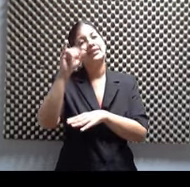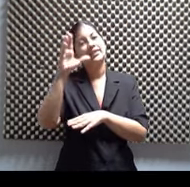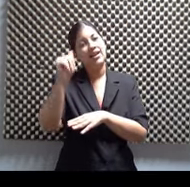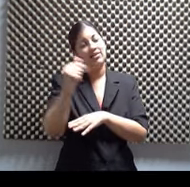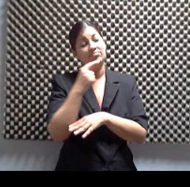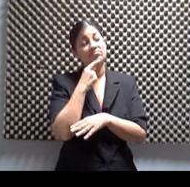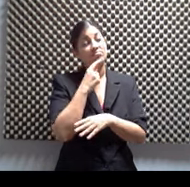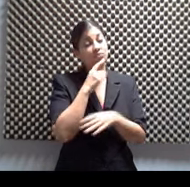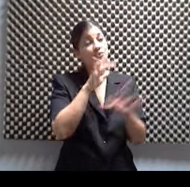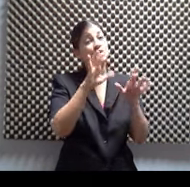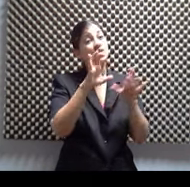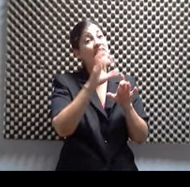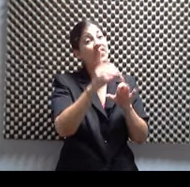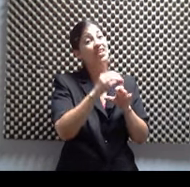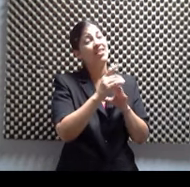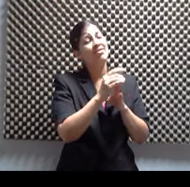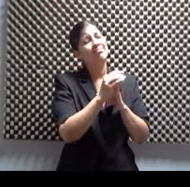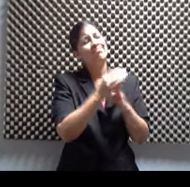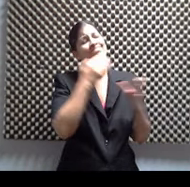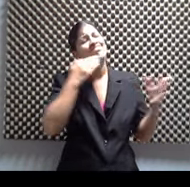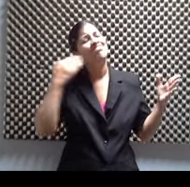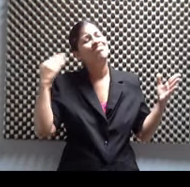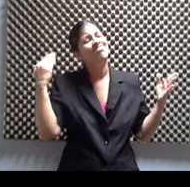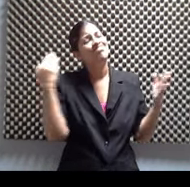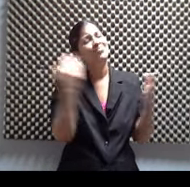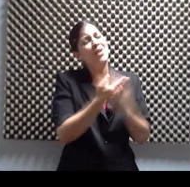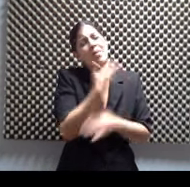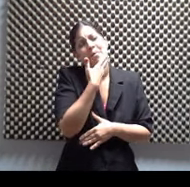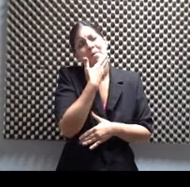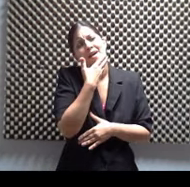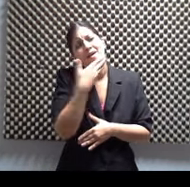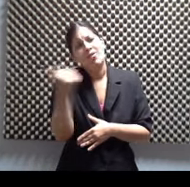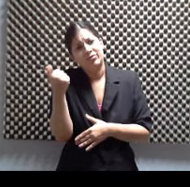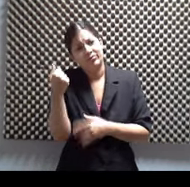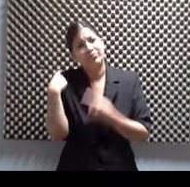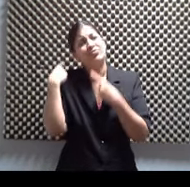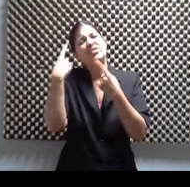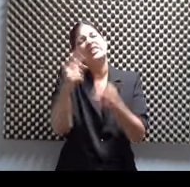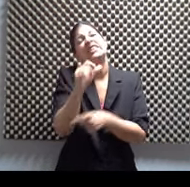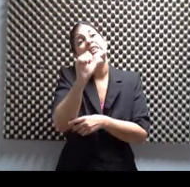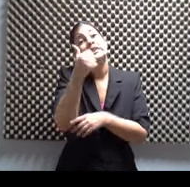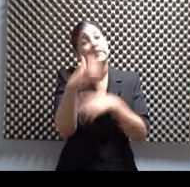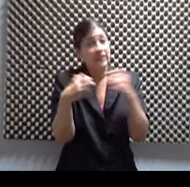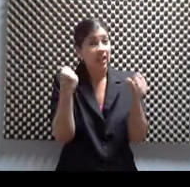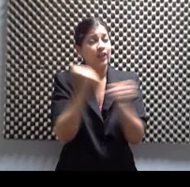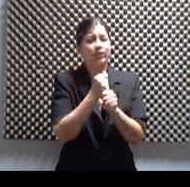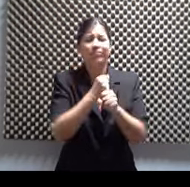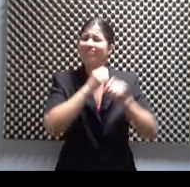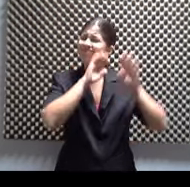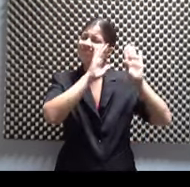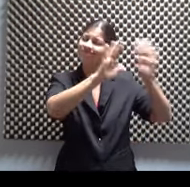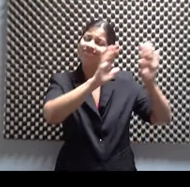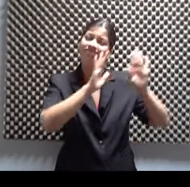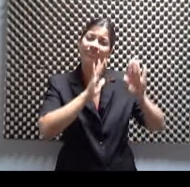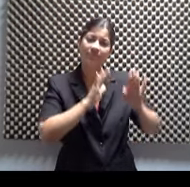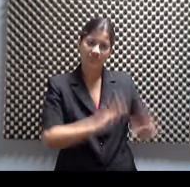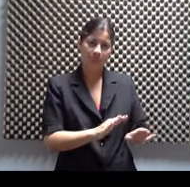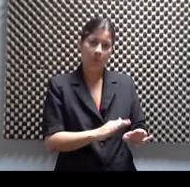que va de décadas. Vamos a decir que en los últimos 10 años. Excelente la mezcla del violín